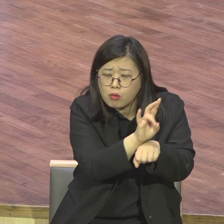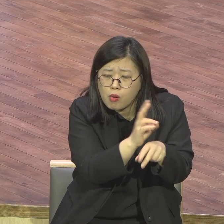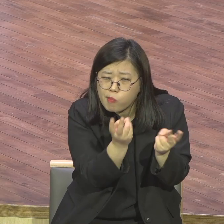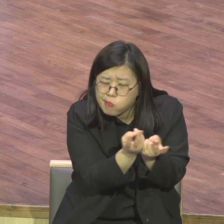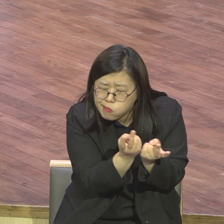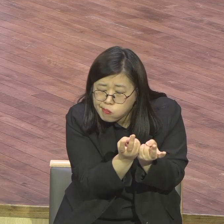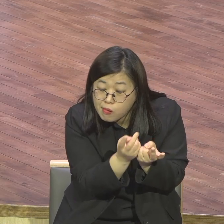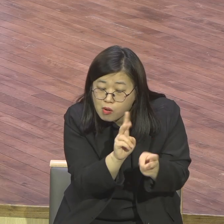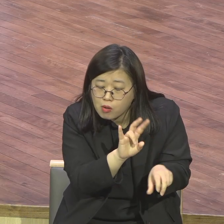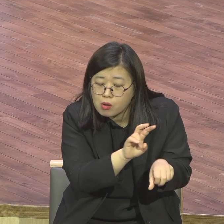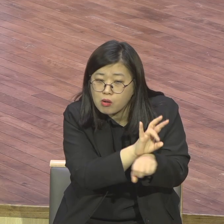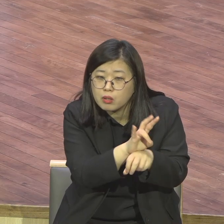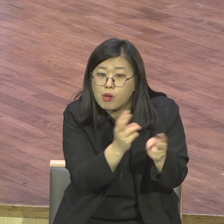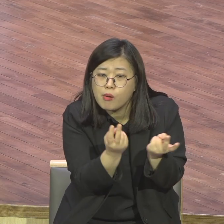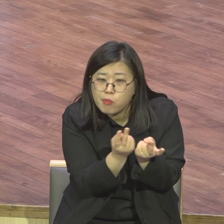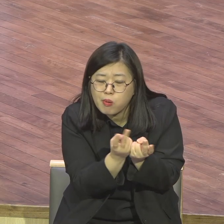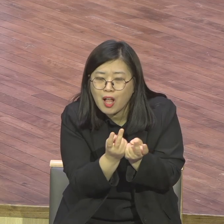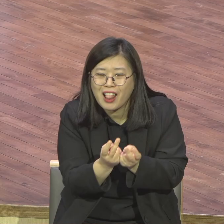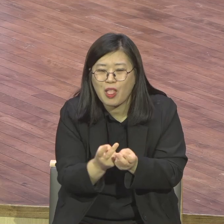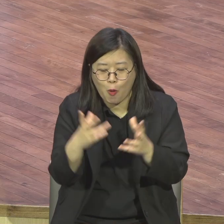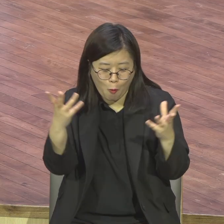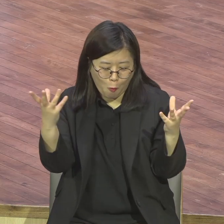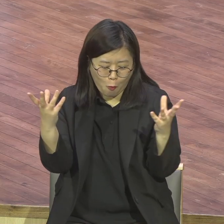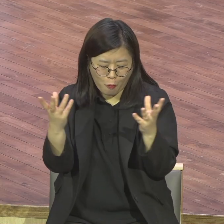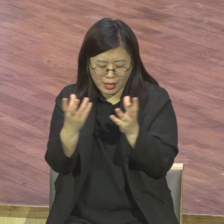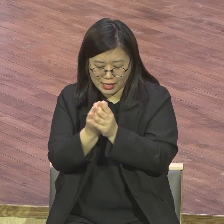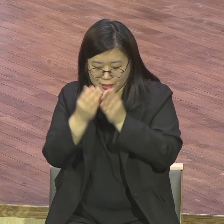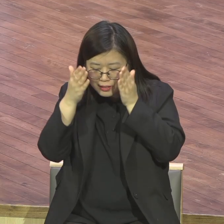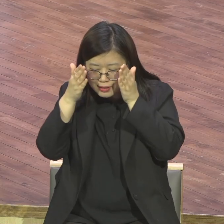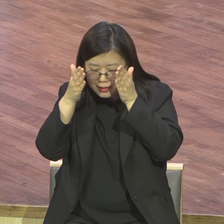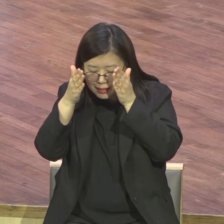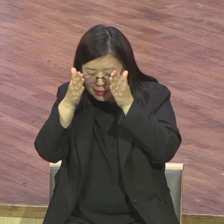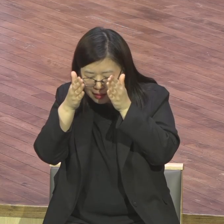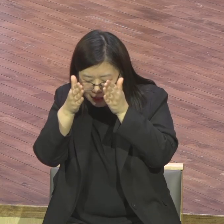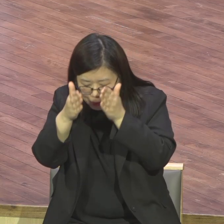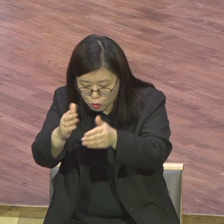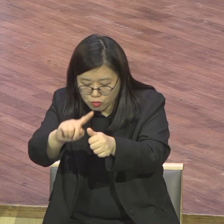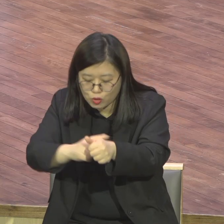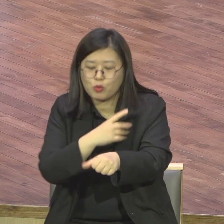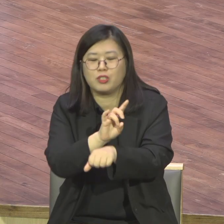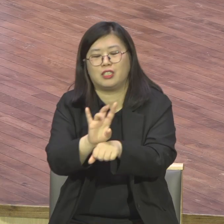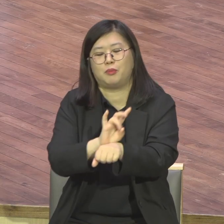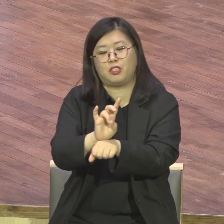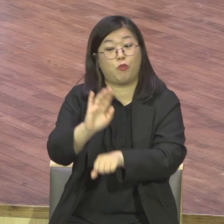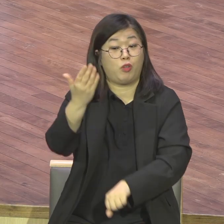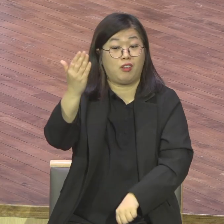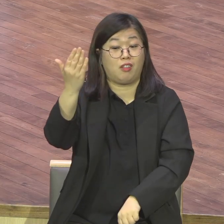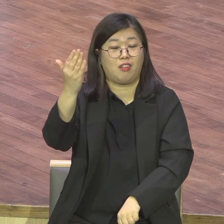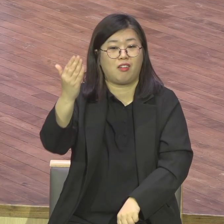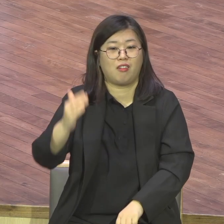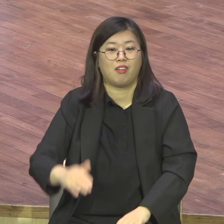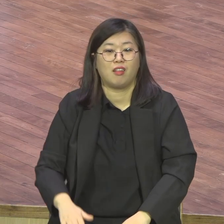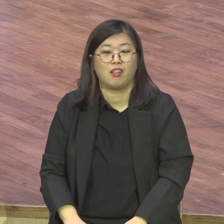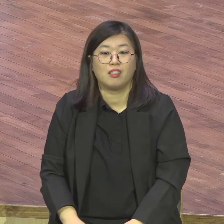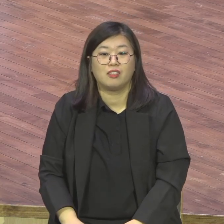하면 응답 24가 이렇게 온다는 공식이에요. 공식 올인